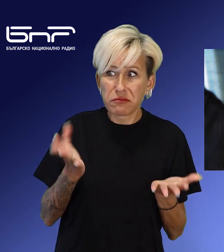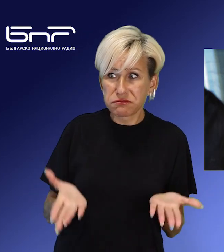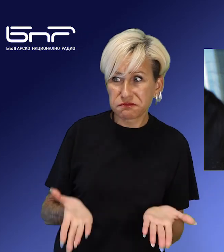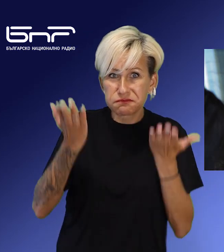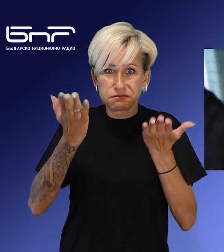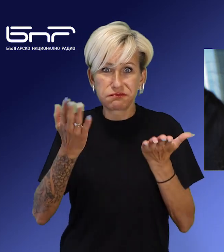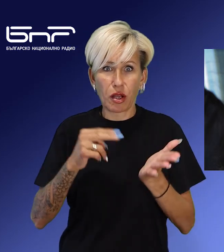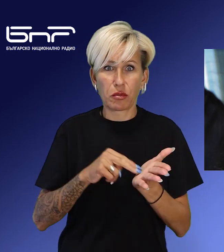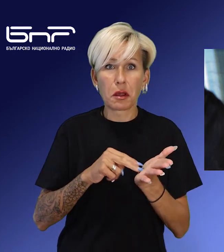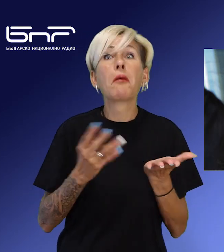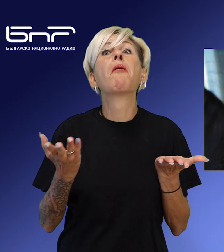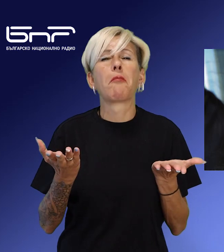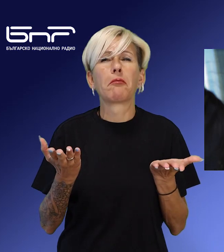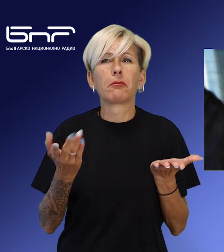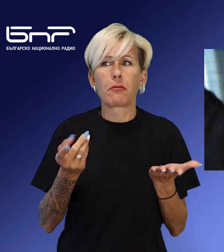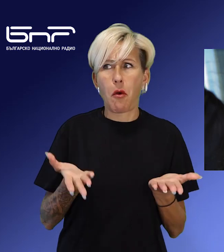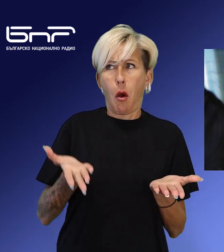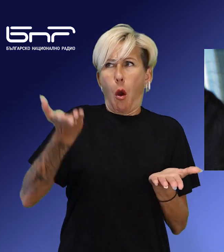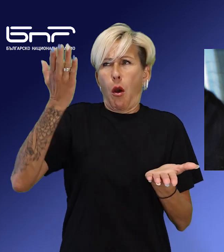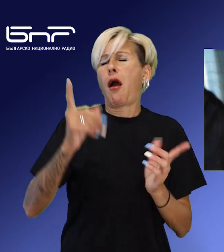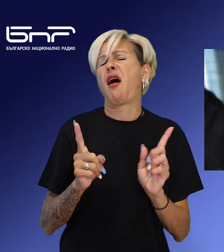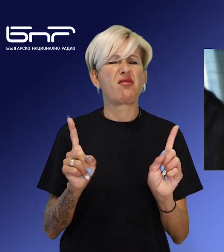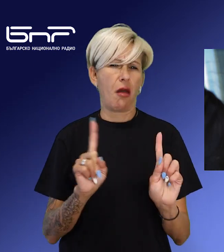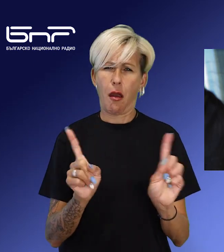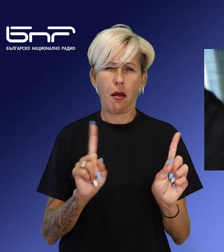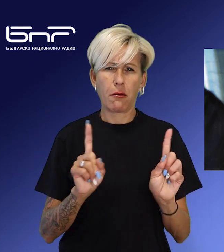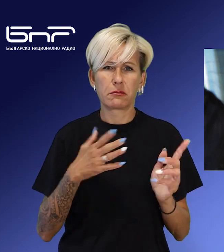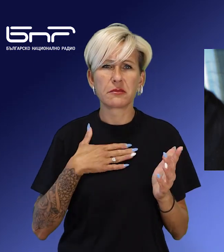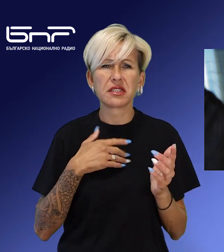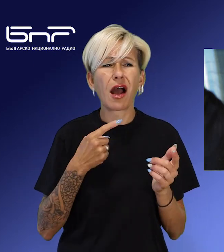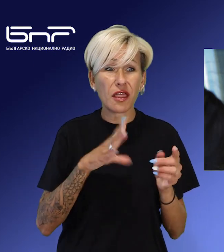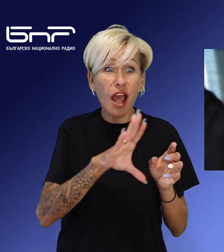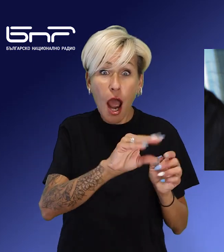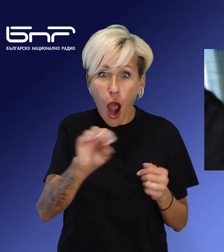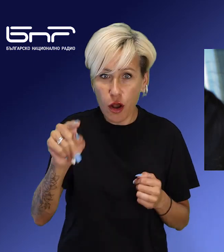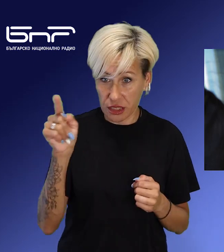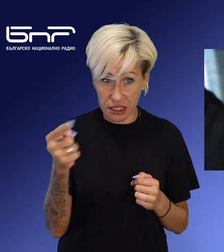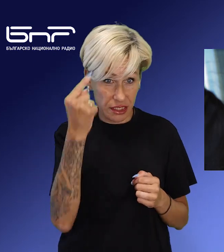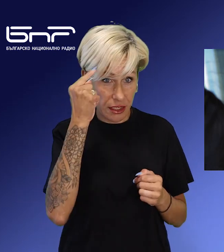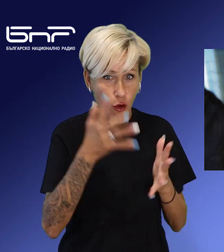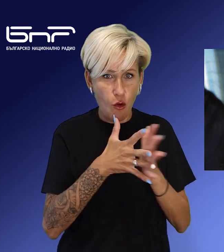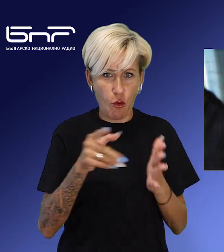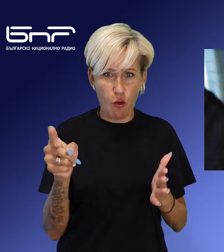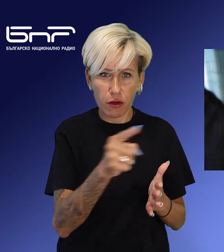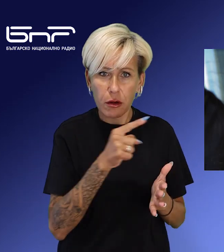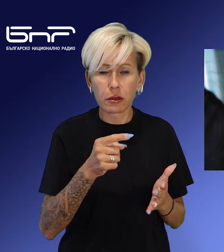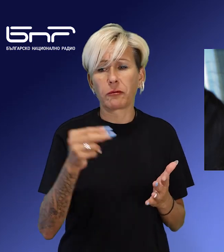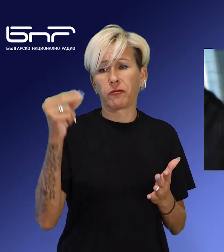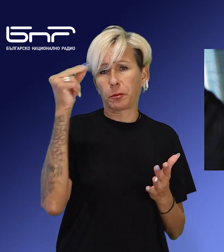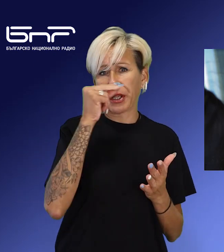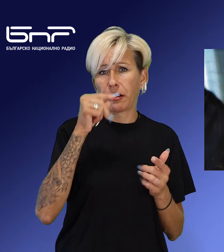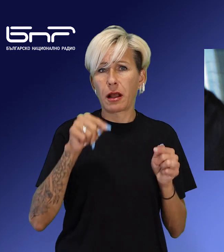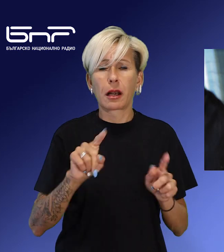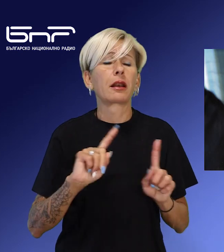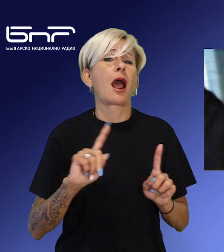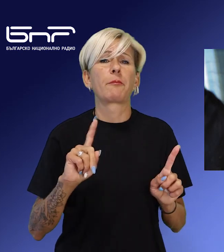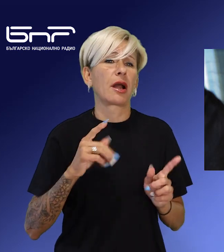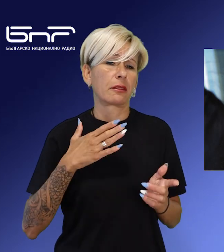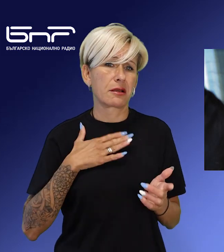съществено увеличение на цената на тока. Искам да уверя всички български граждани, че това няма да се случи.